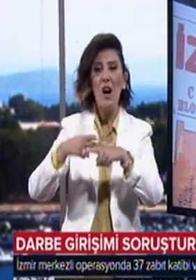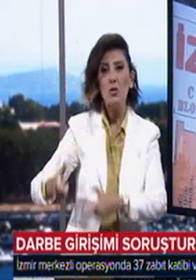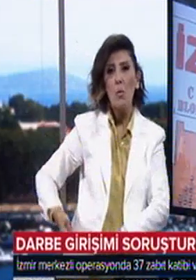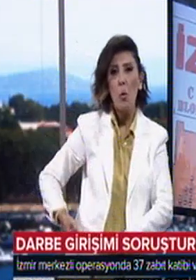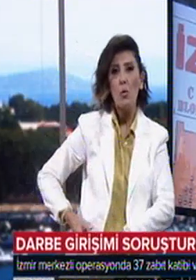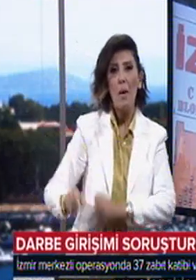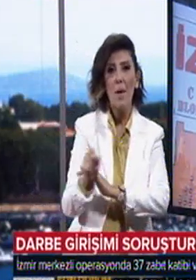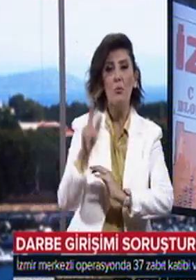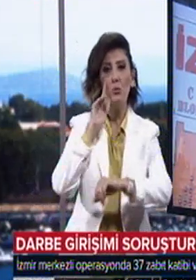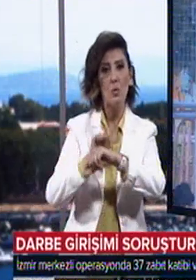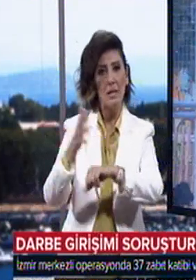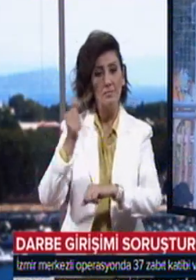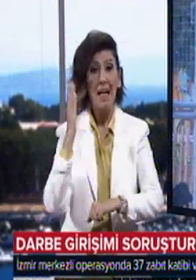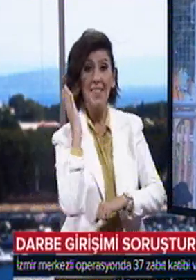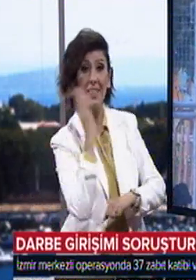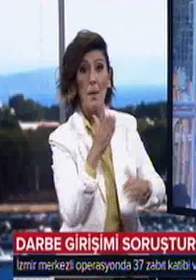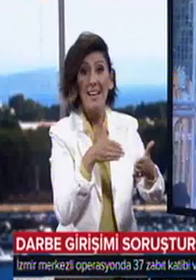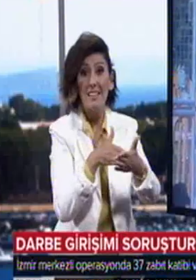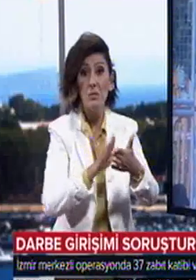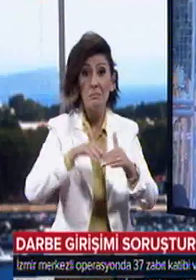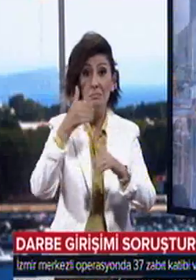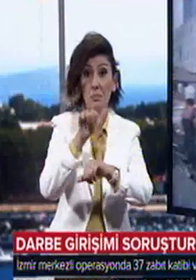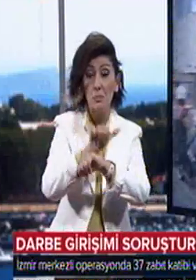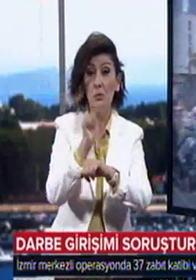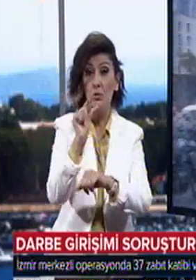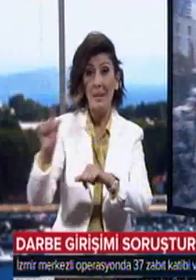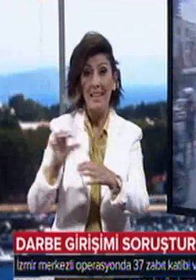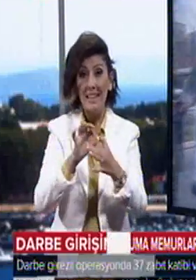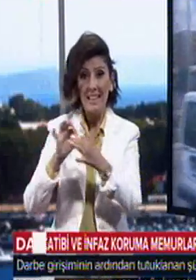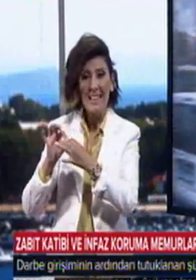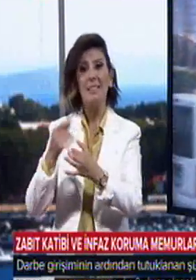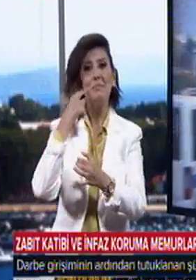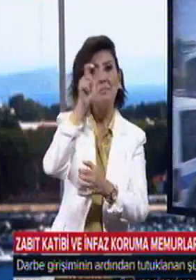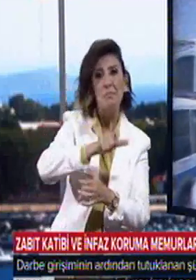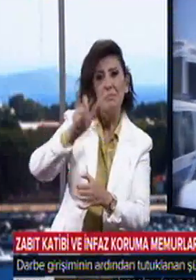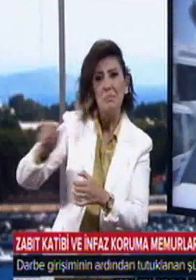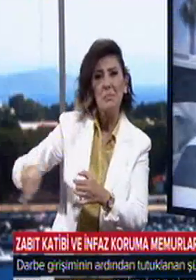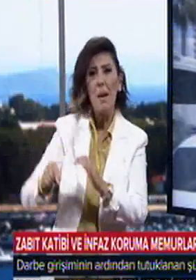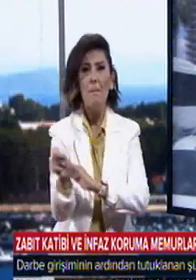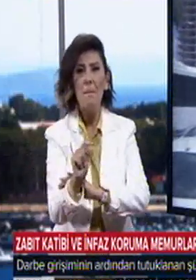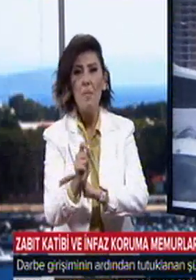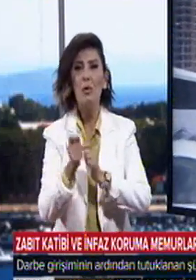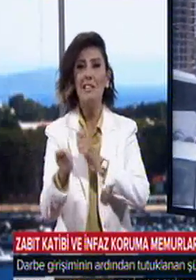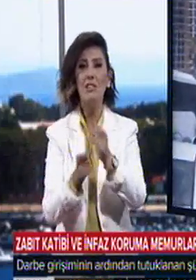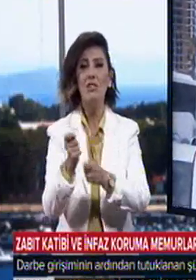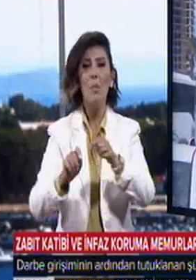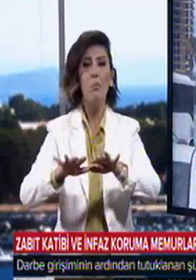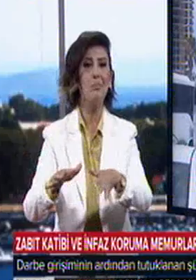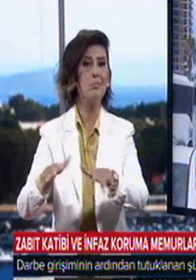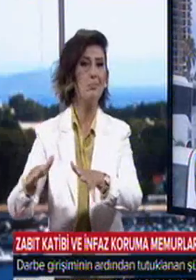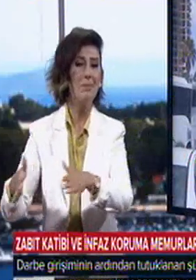ardından tutuklanan şüphelilerle ilgili bazı zabıt katibi ve infaz koruma memurlarının işlemleri sekteye uğratmak,